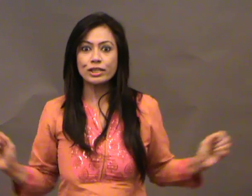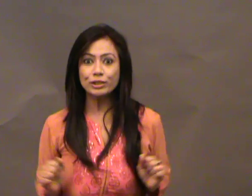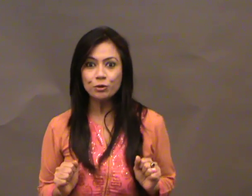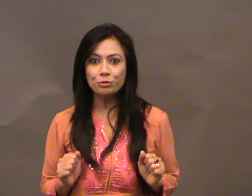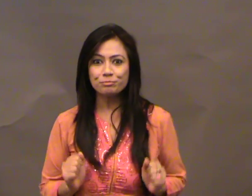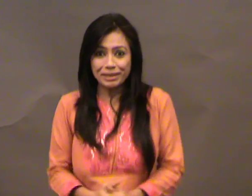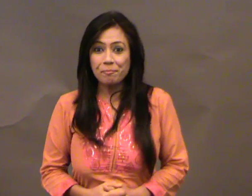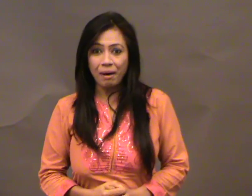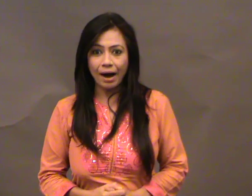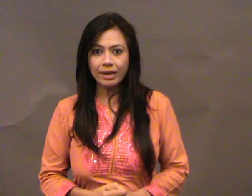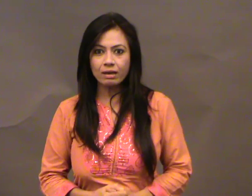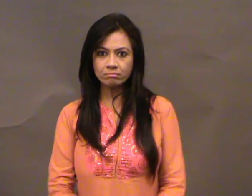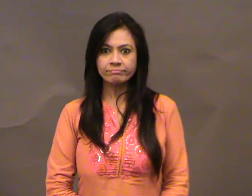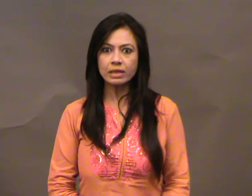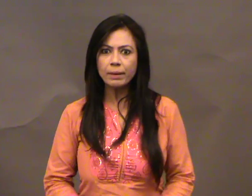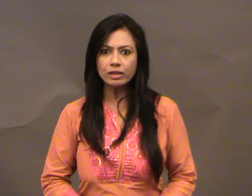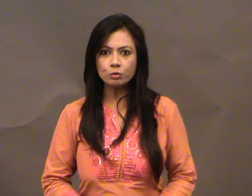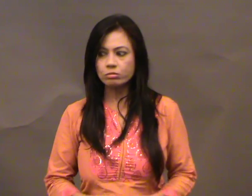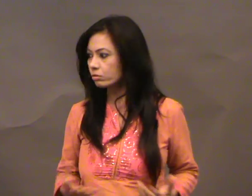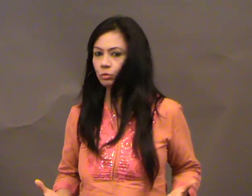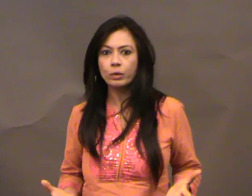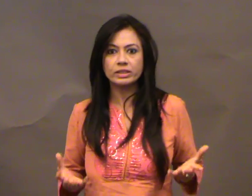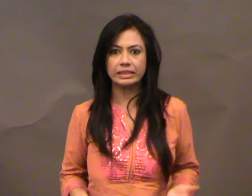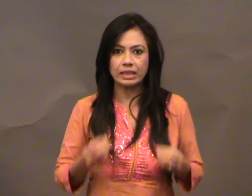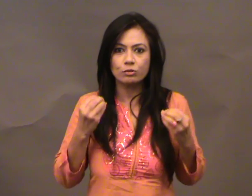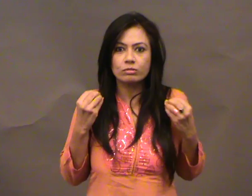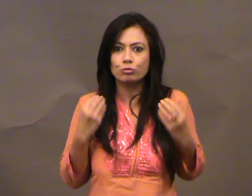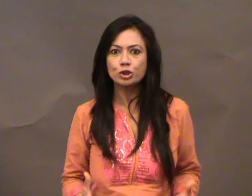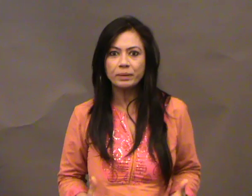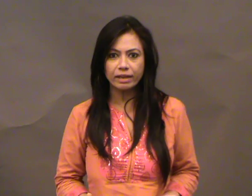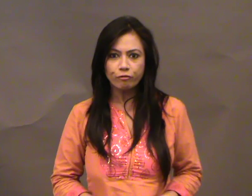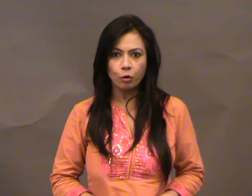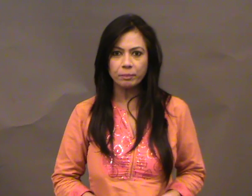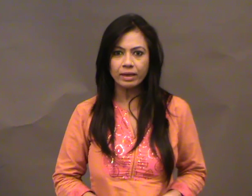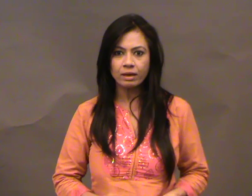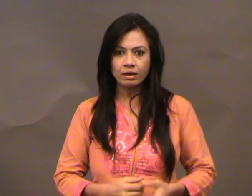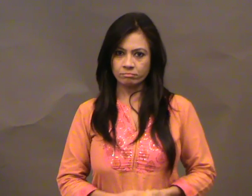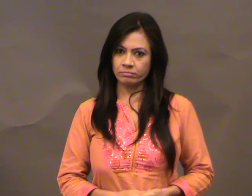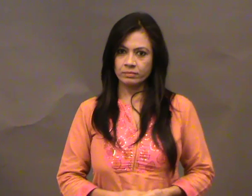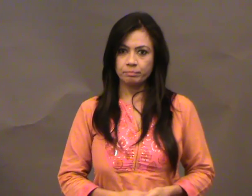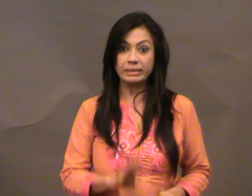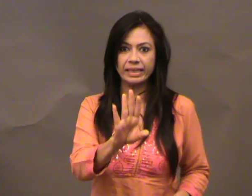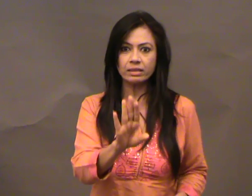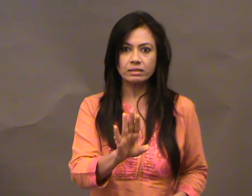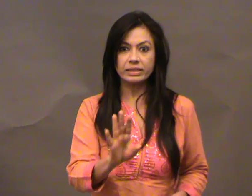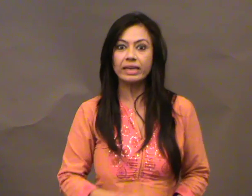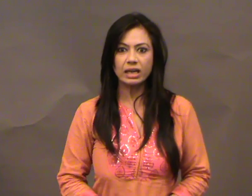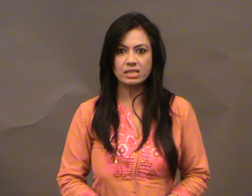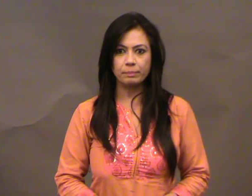चीनो, मेरा भाई, तब आया तू, कोई चिठी, कुछ भी नहीं, फोन भी नहीं पता है, तेरे आने से